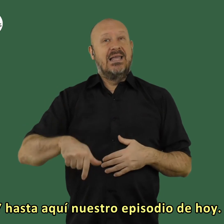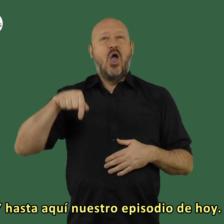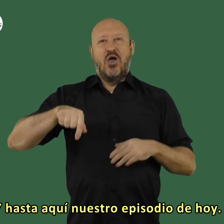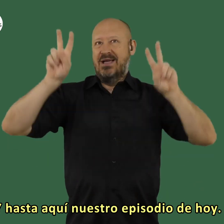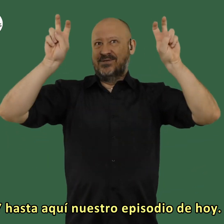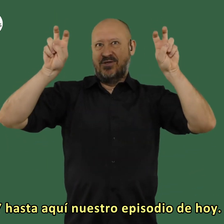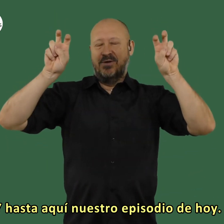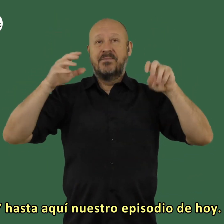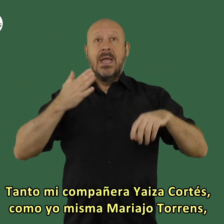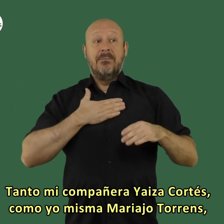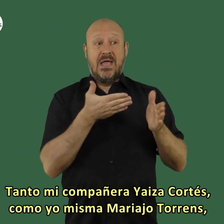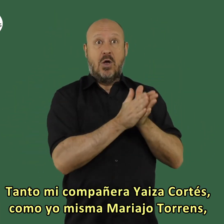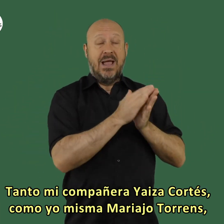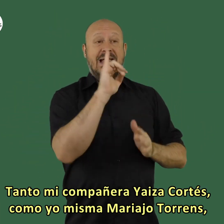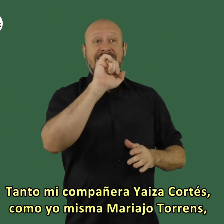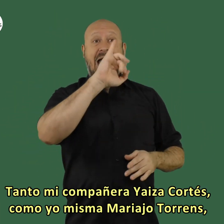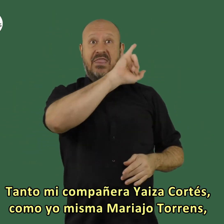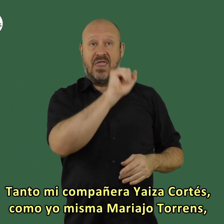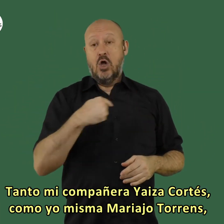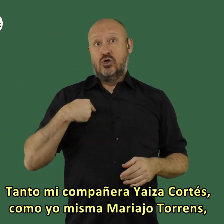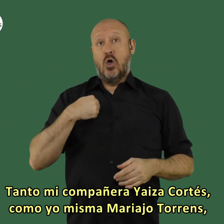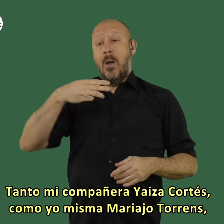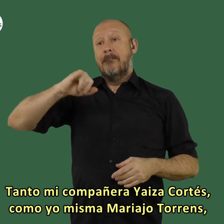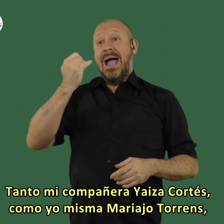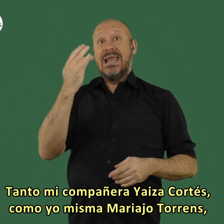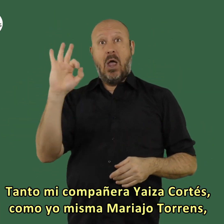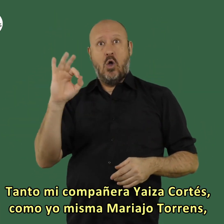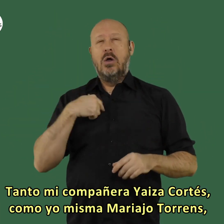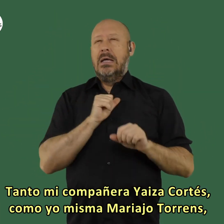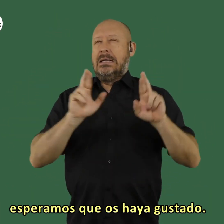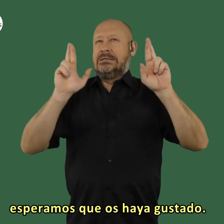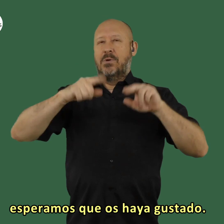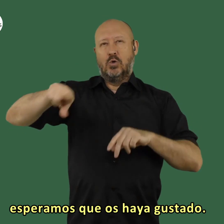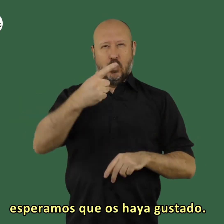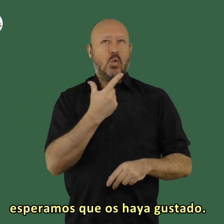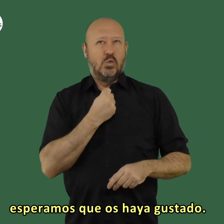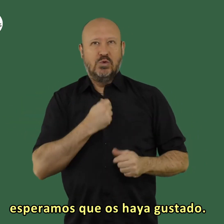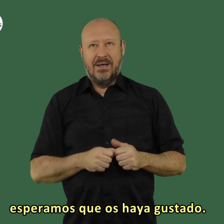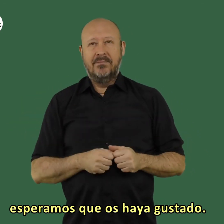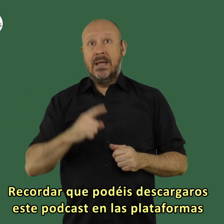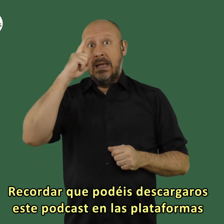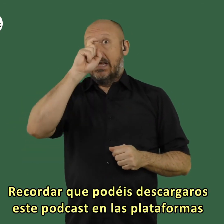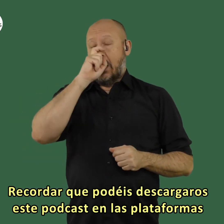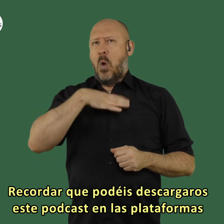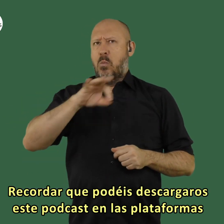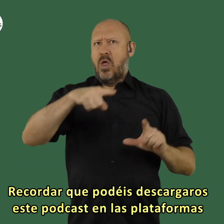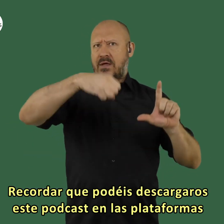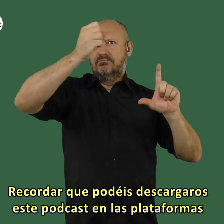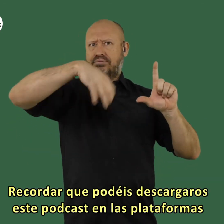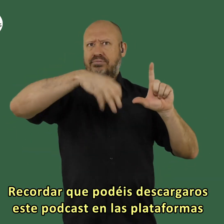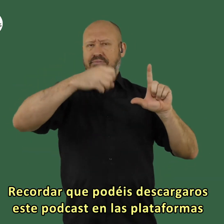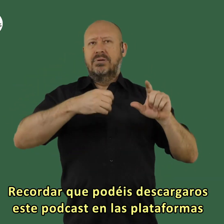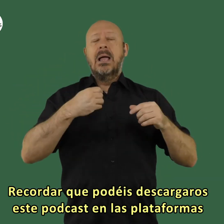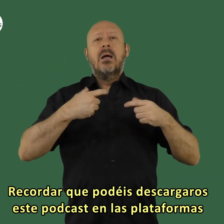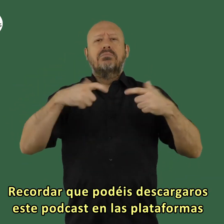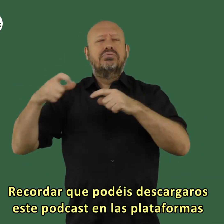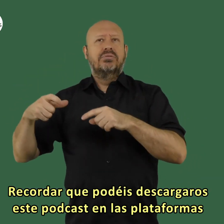y hasta aquí nuestro episodio de hoy tanto mi compañera yaiza cortés como yo misma maría j torrens esperamos que os haya gustado recordar